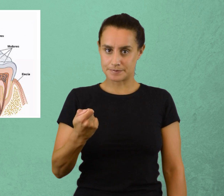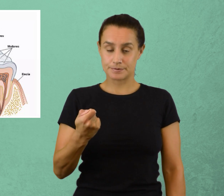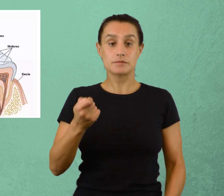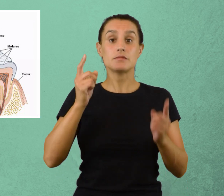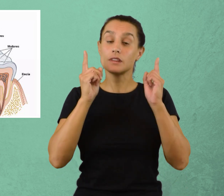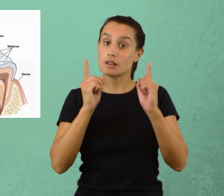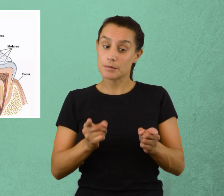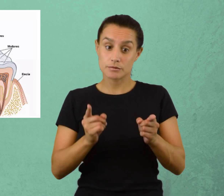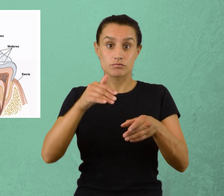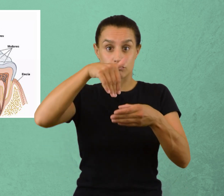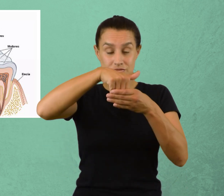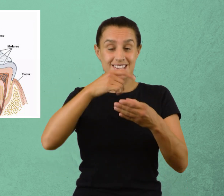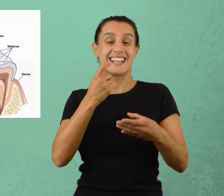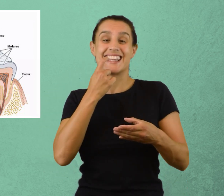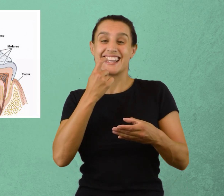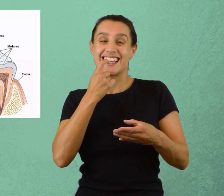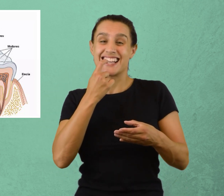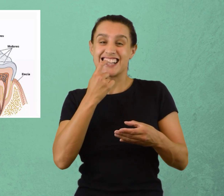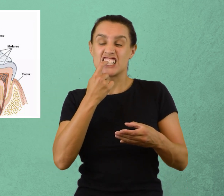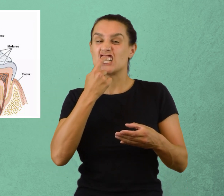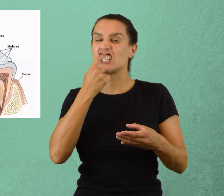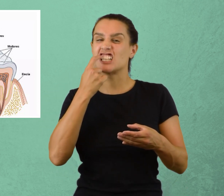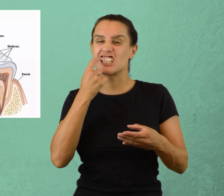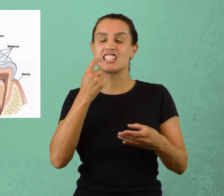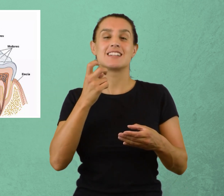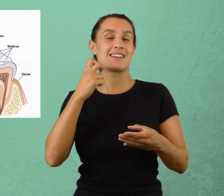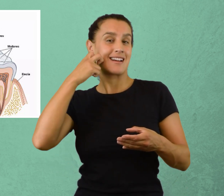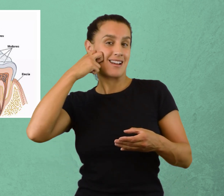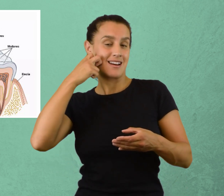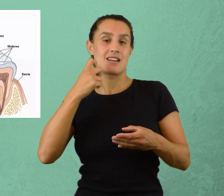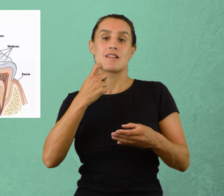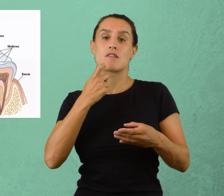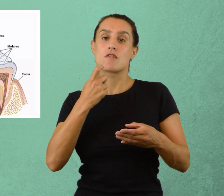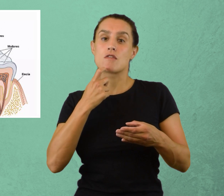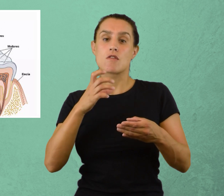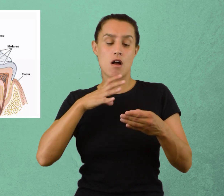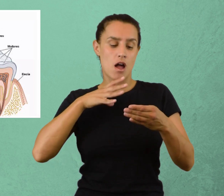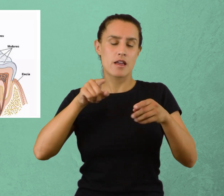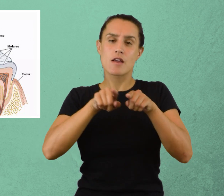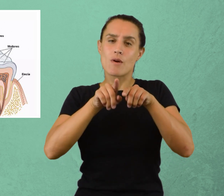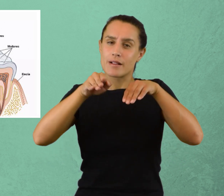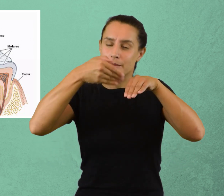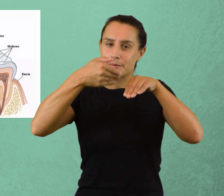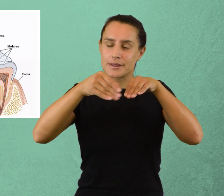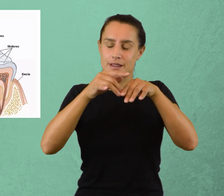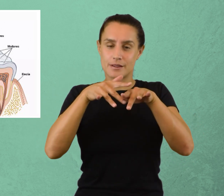Poseen además por encima de la encía una cubierta de esmalte duro y por debajo